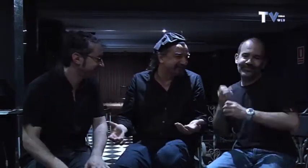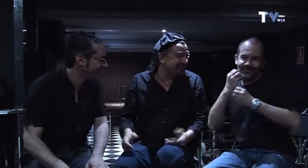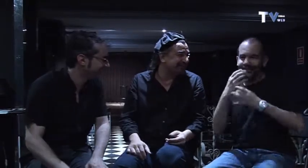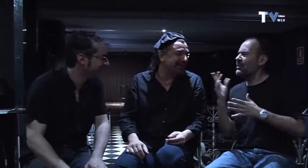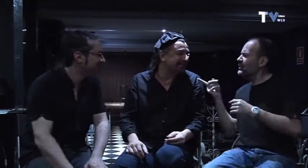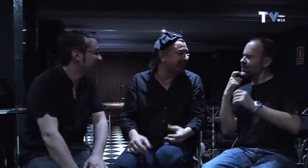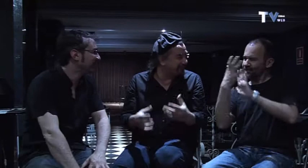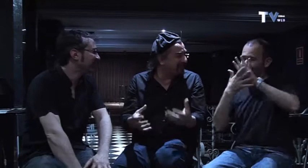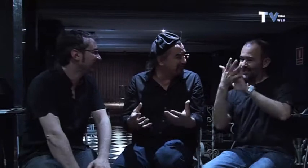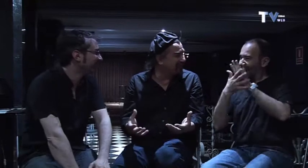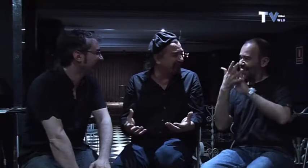hasta qué punto